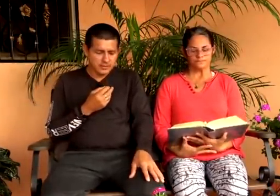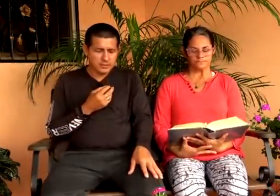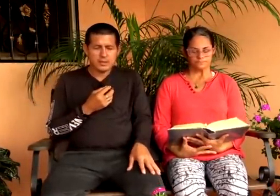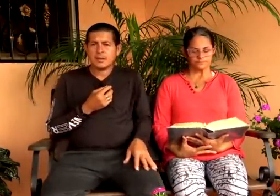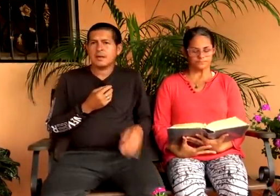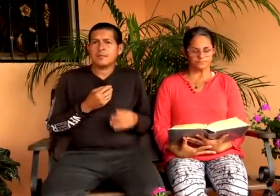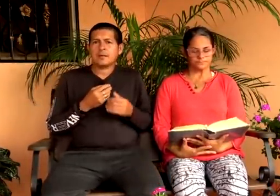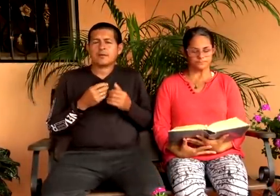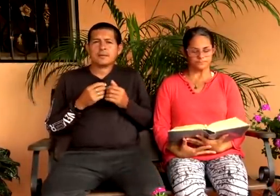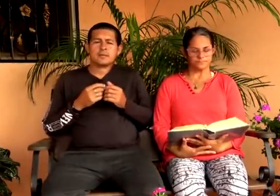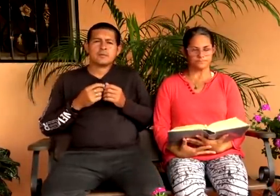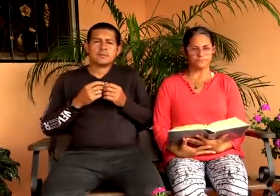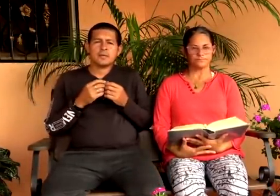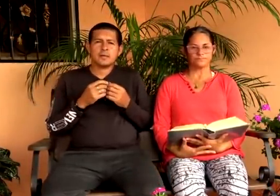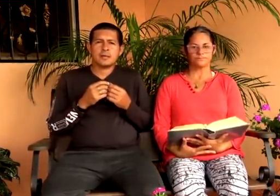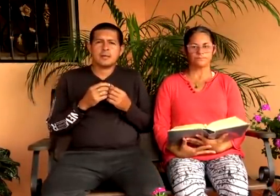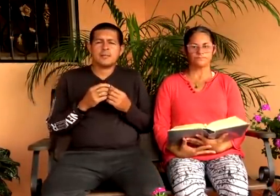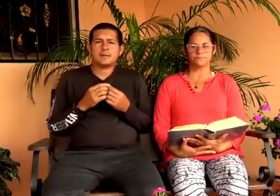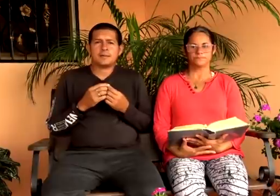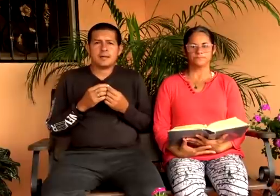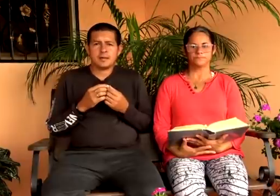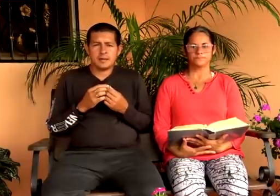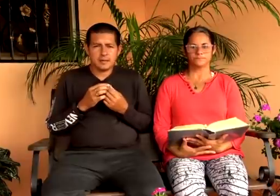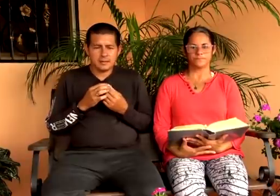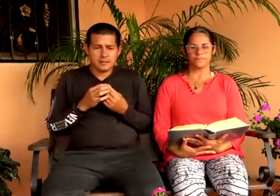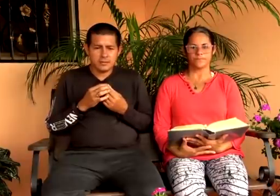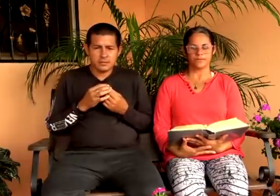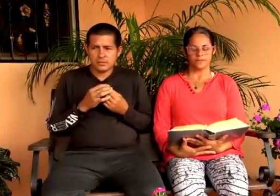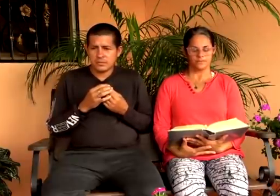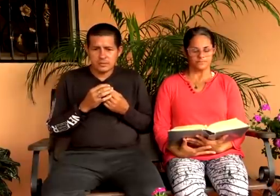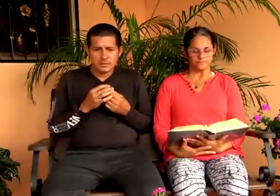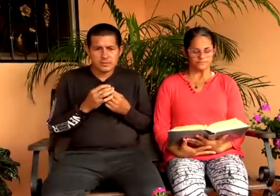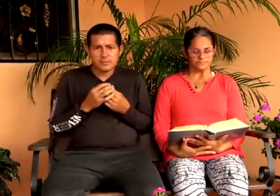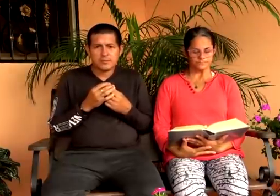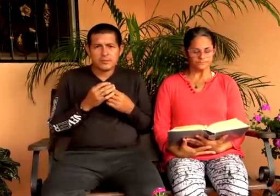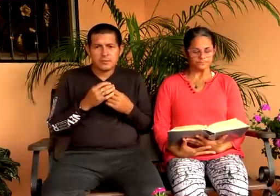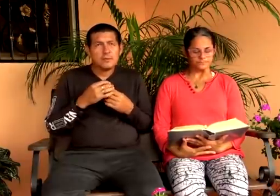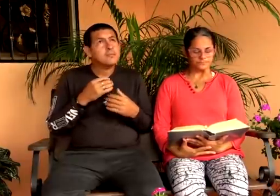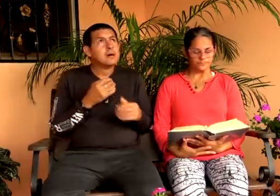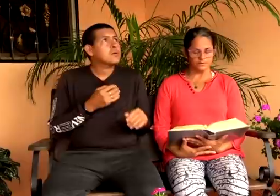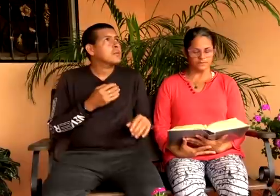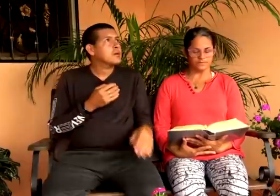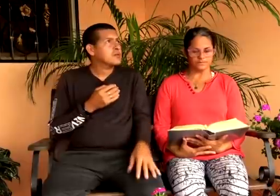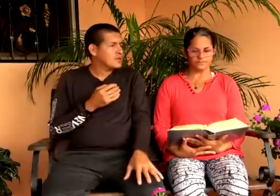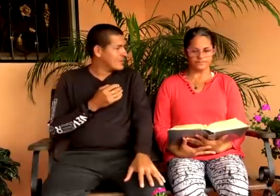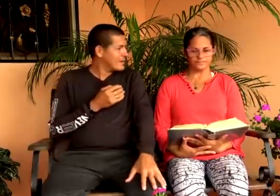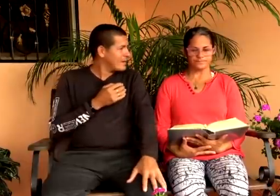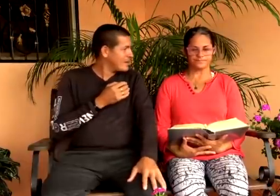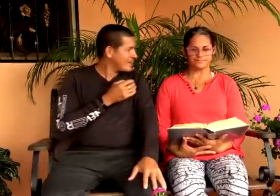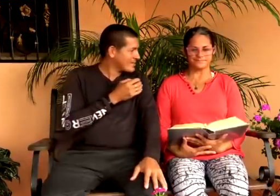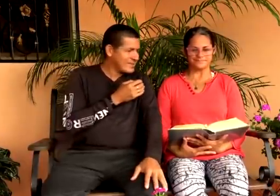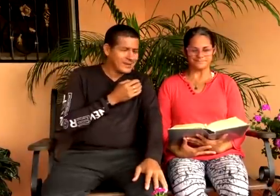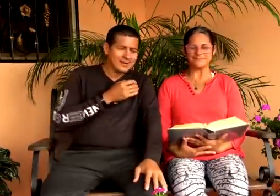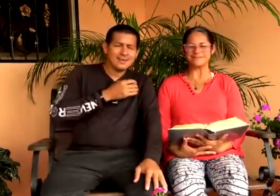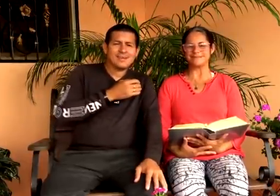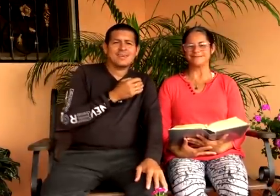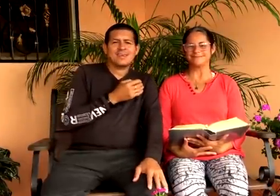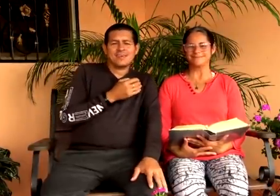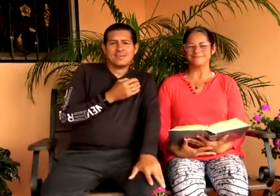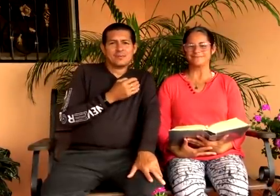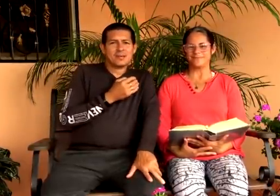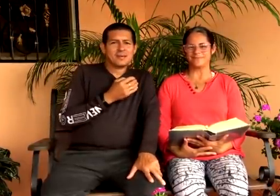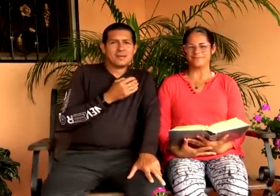distancia hoy. Para compartir con ustedes el mensaje de Dios. Hoy nos encontramos bajo bajo techo. Ah, Rosita.